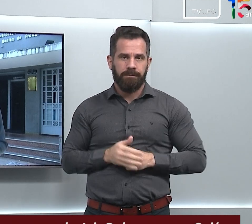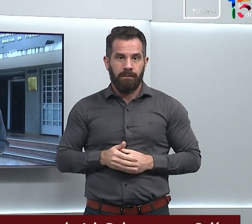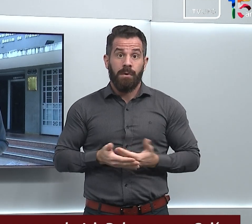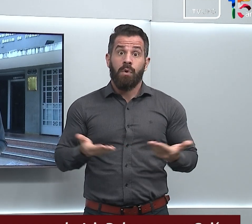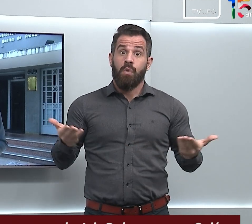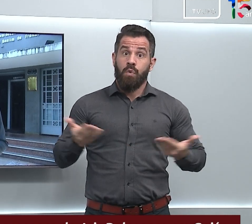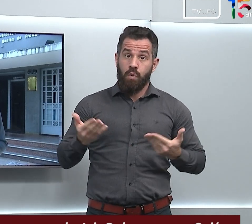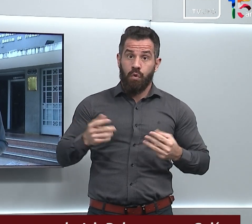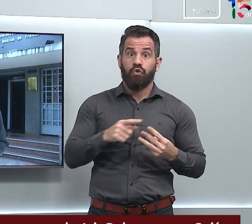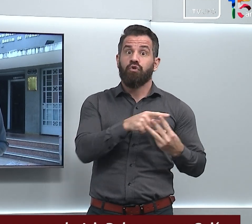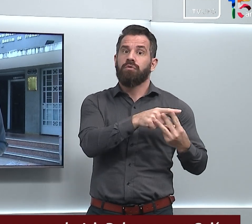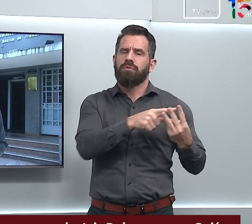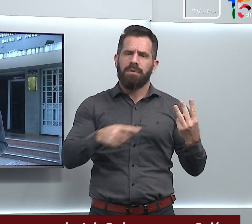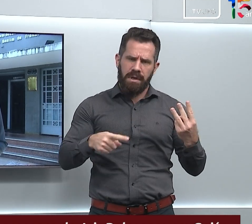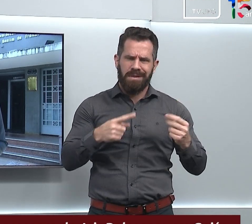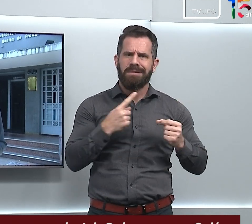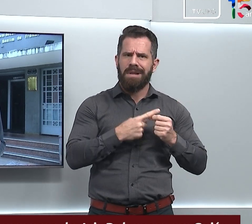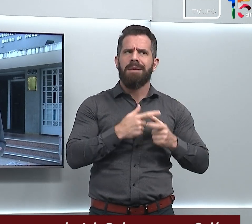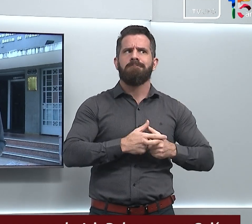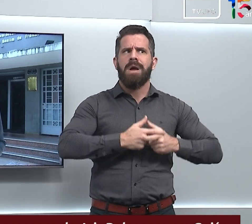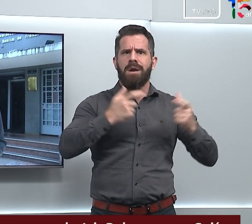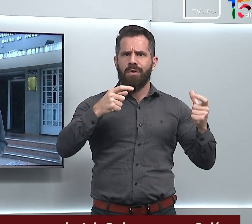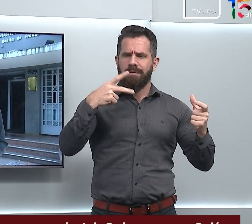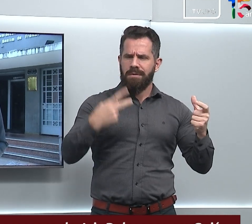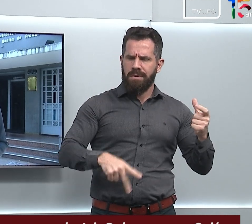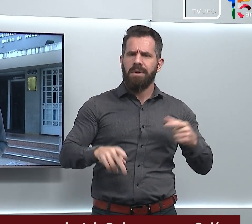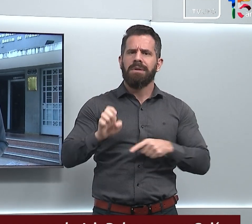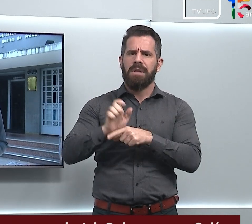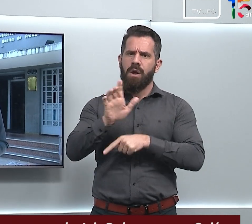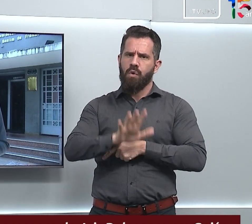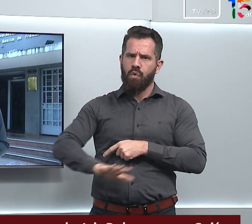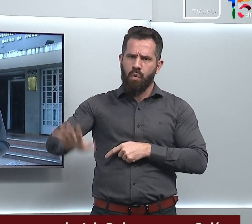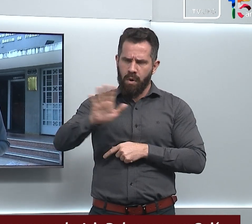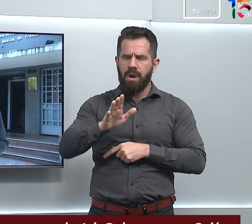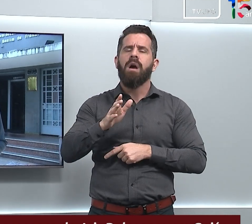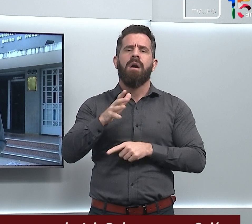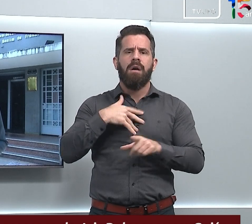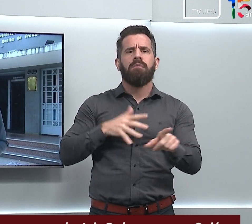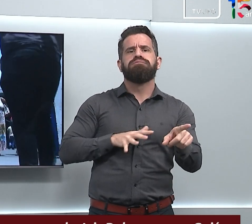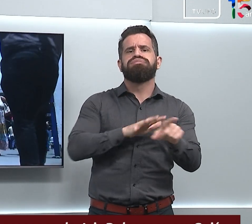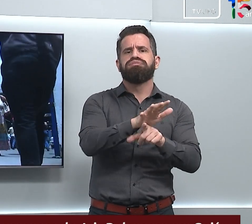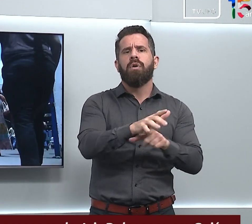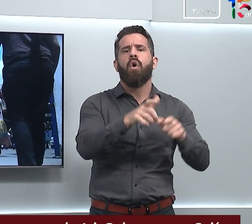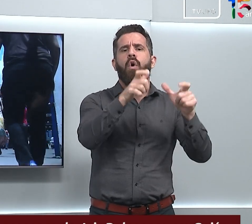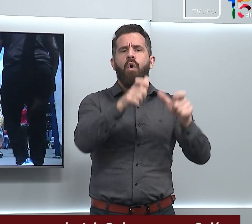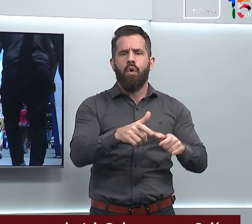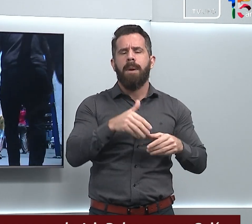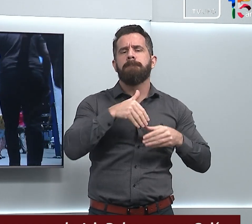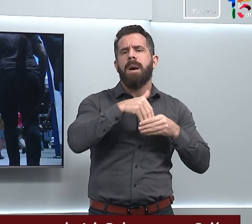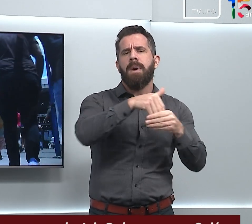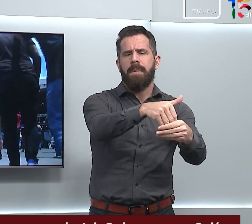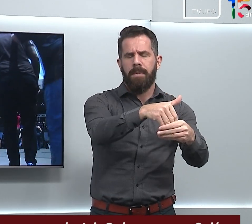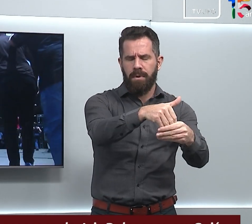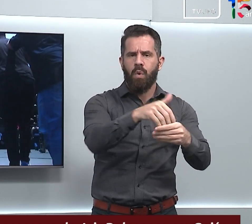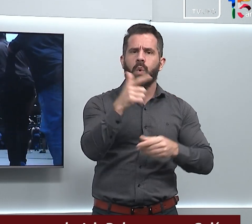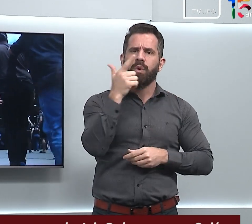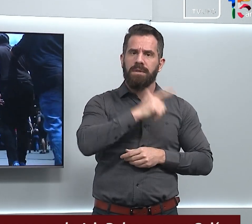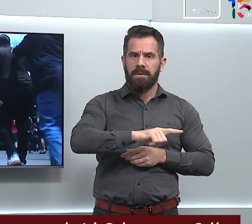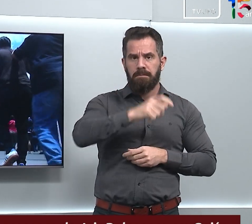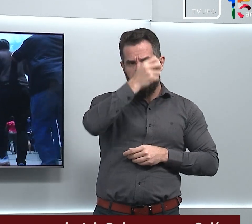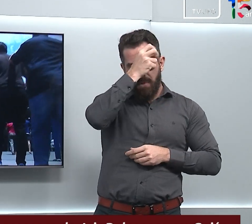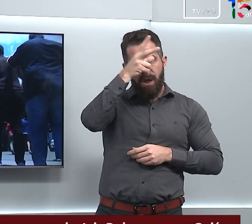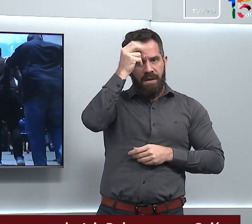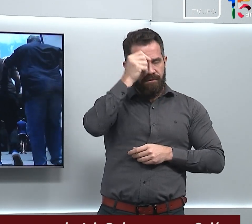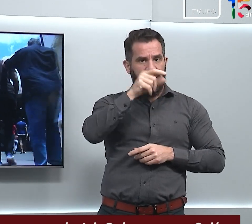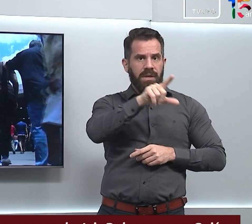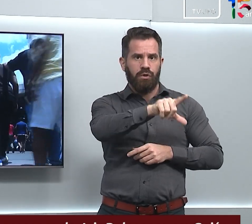três maiores municípios de Goiás foram às urnas para eleger prefeitos. Essas três cidades juntas apresentam mais